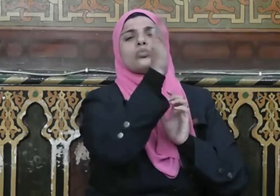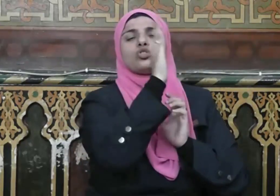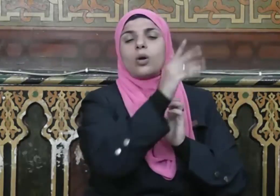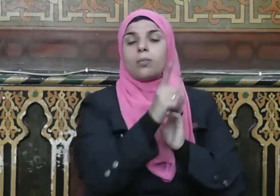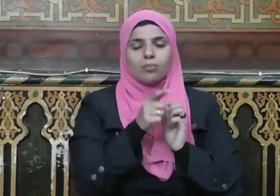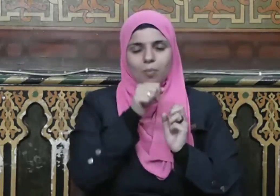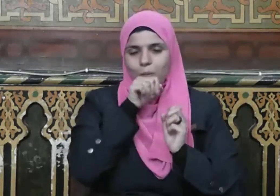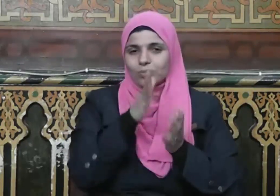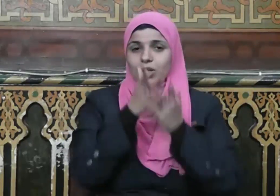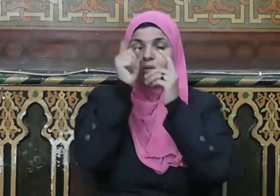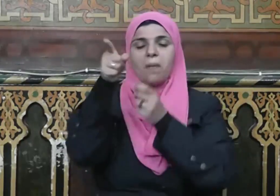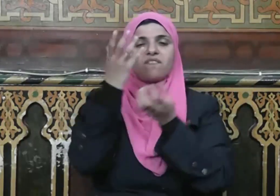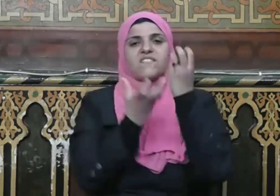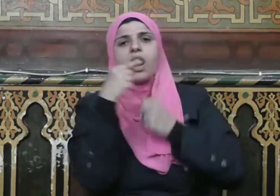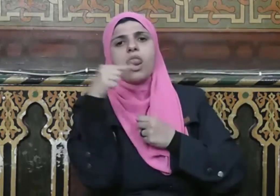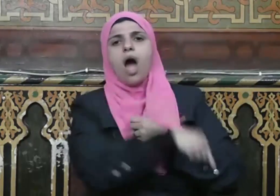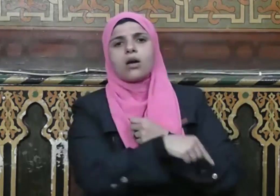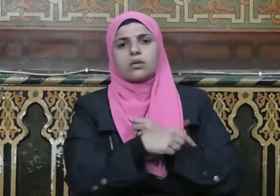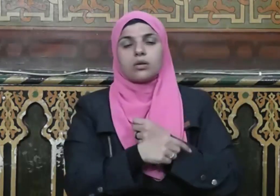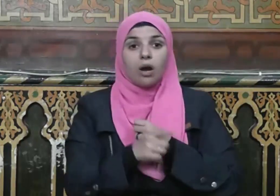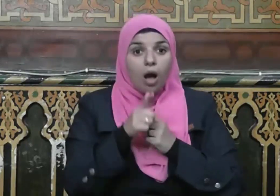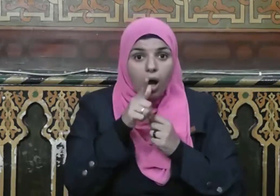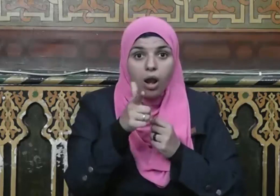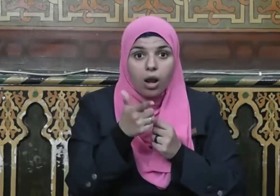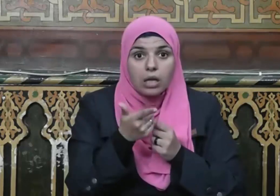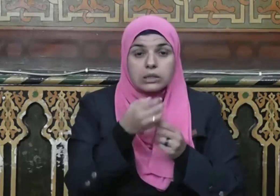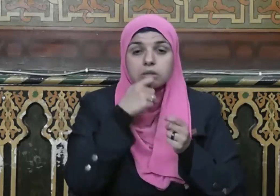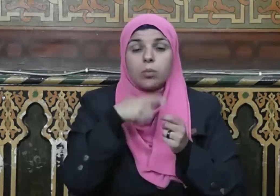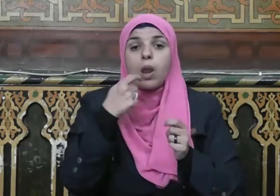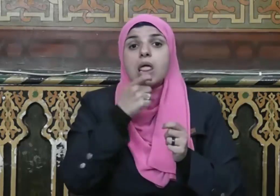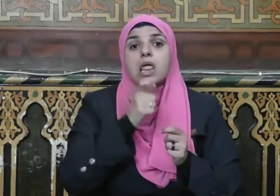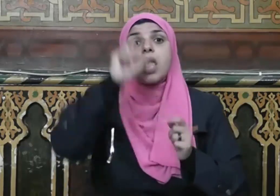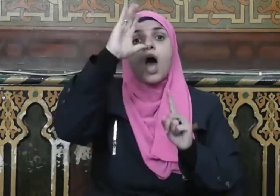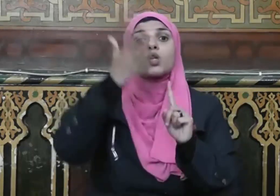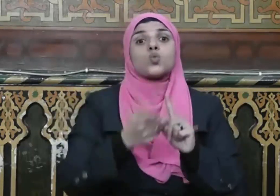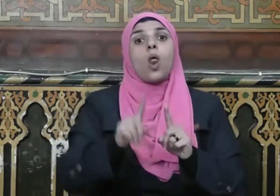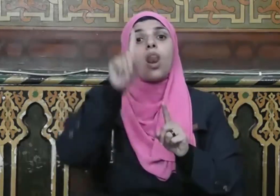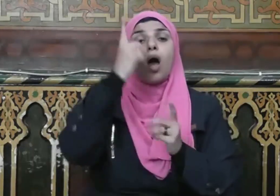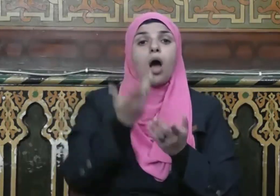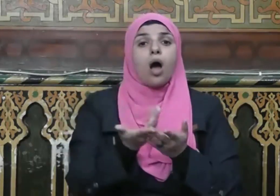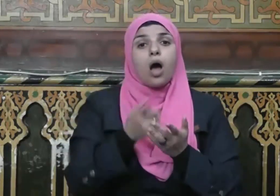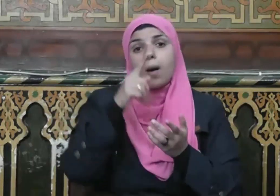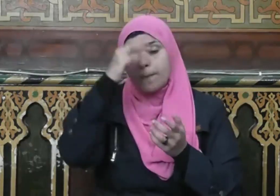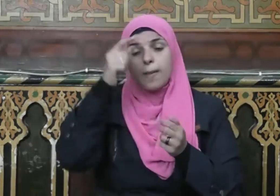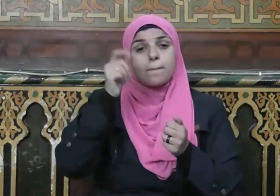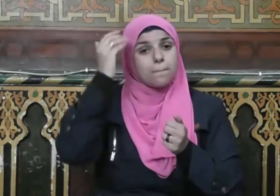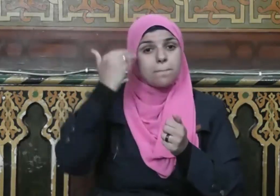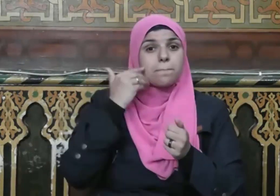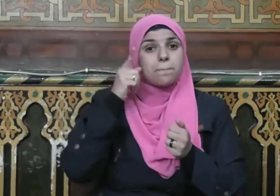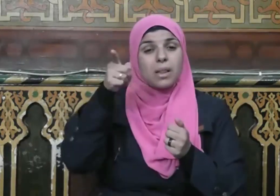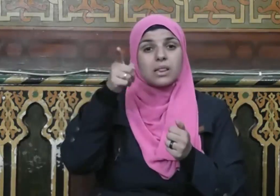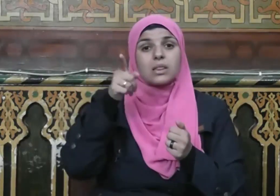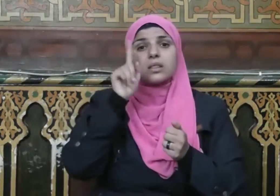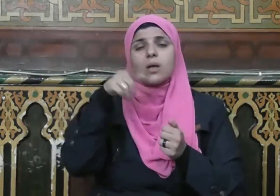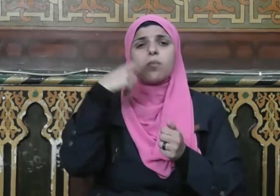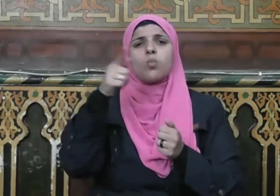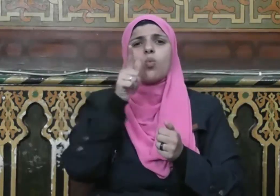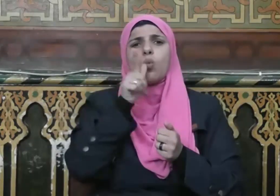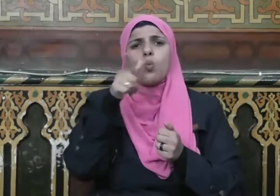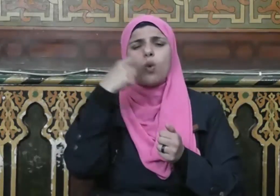هي في النار قال يا رسول الله فإن فلانة يذكر من قلة صيامها